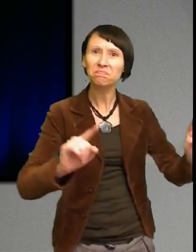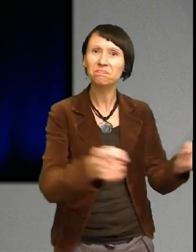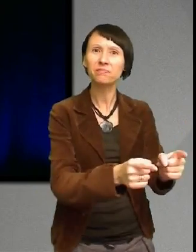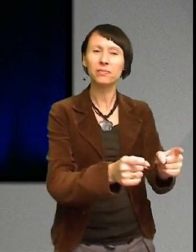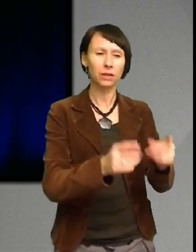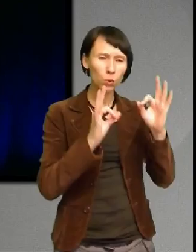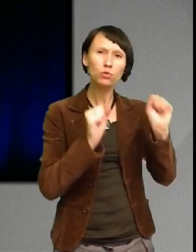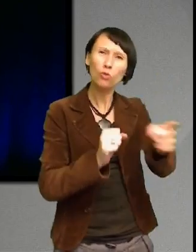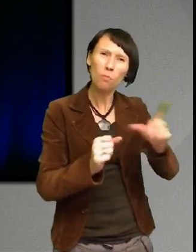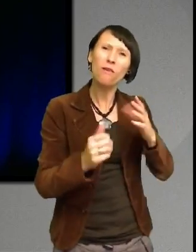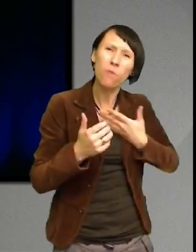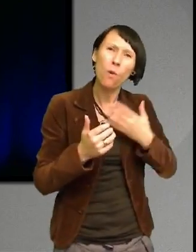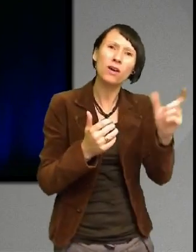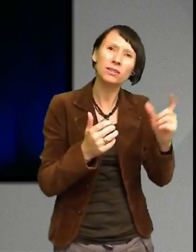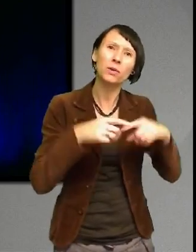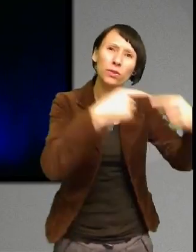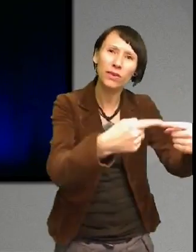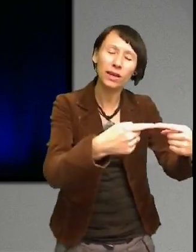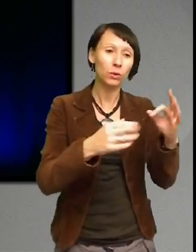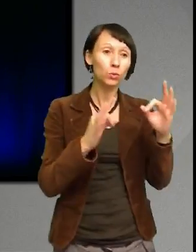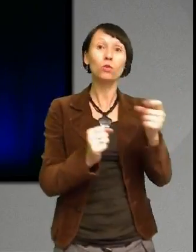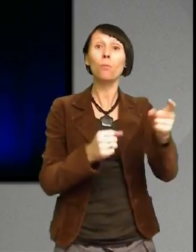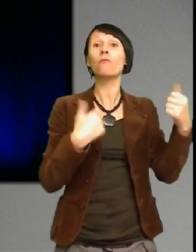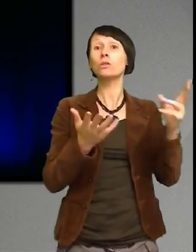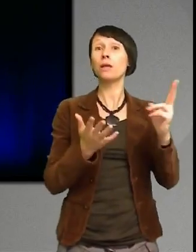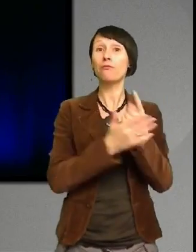ungdom som bor där få samma förutsättning som en annan ungdom? Hur ska det gå till?